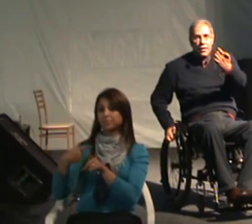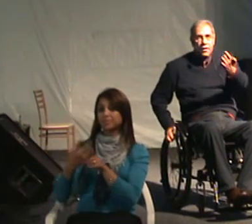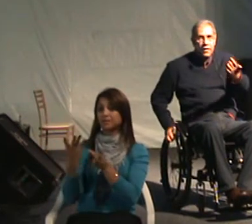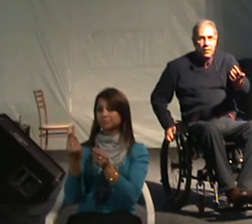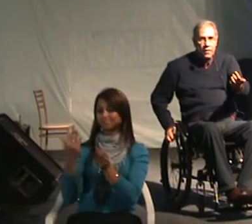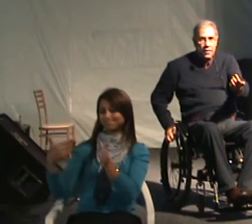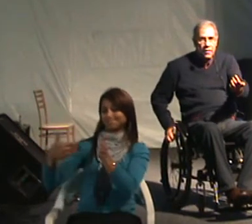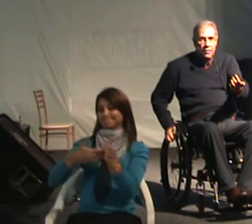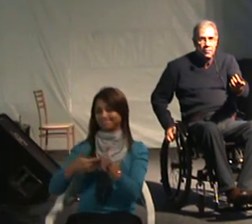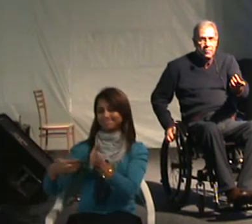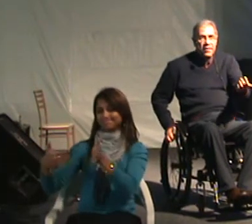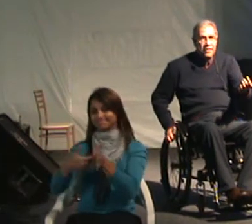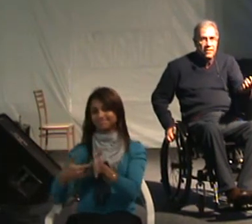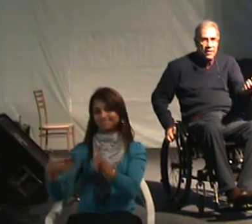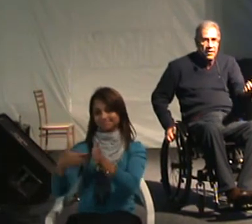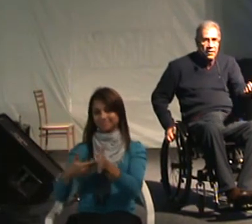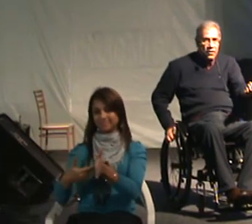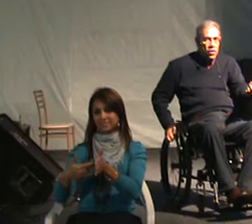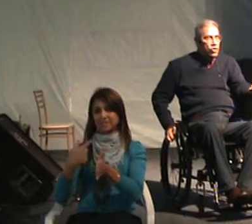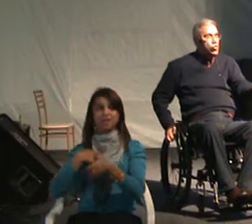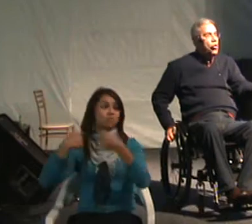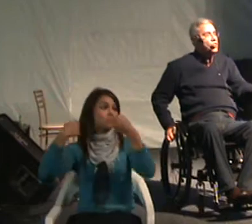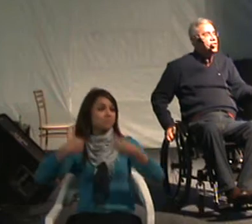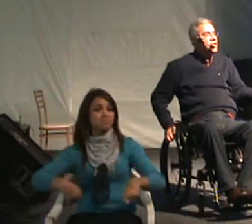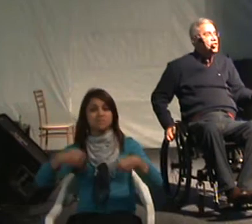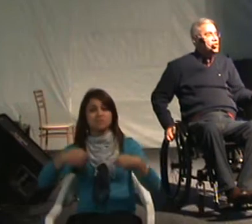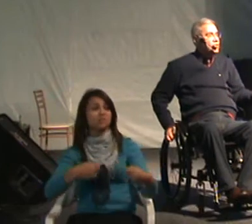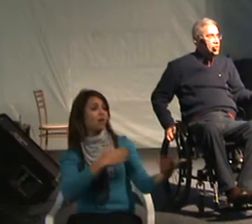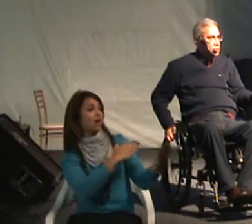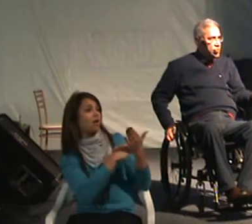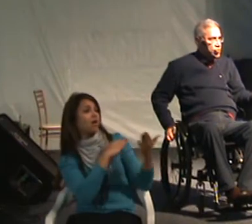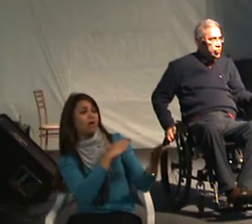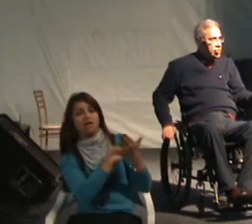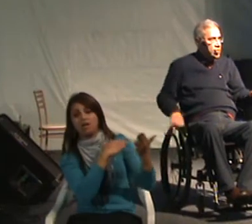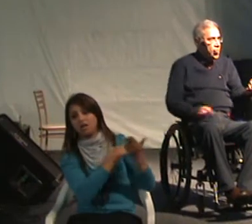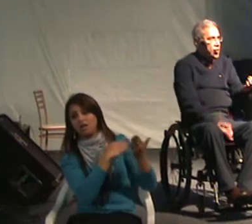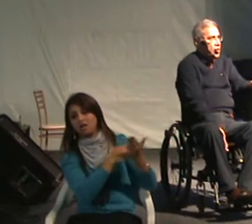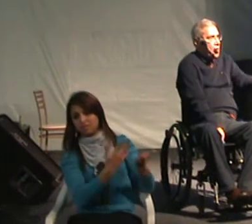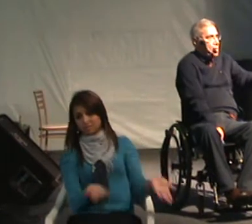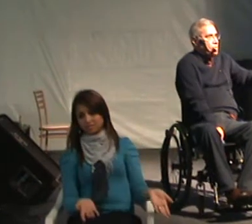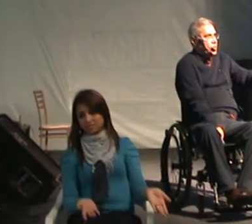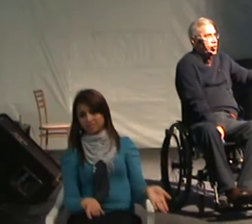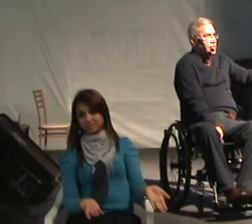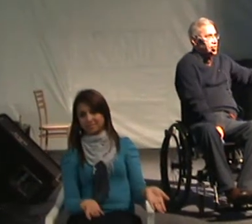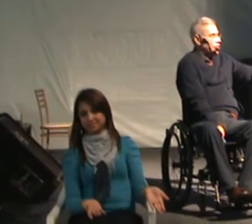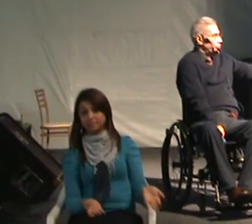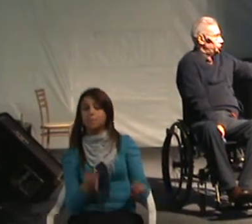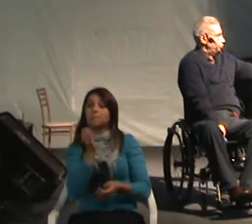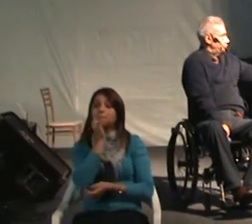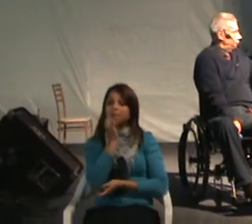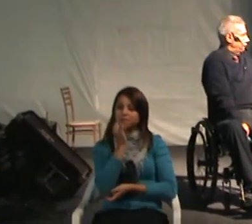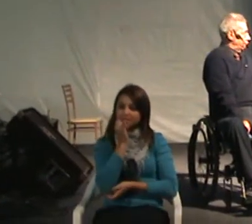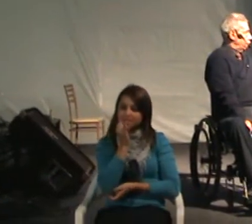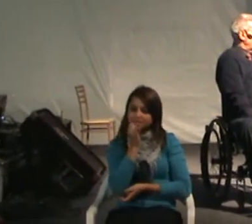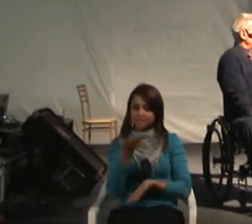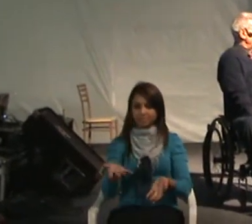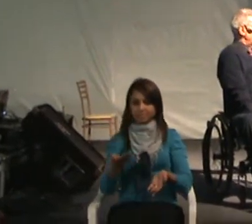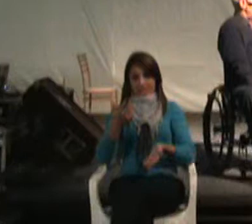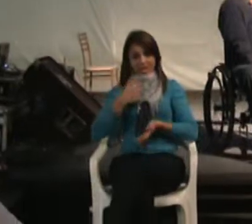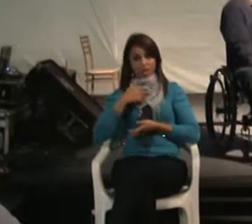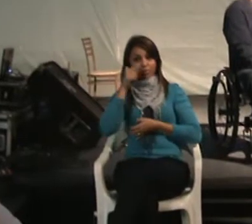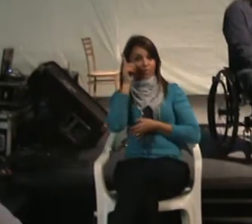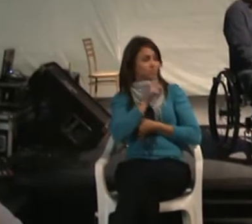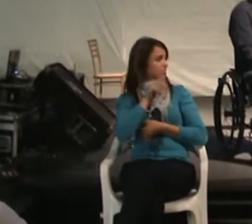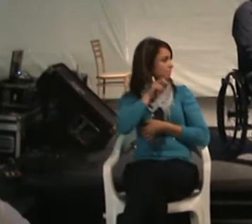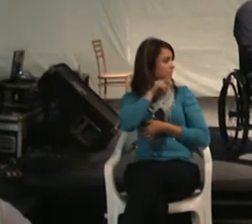precisar do auxílio das pessoas. Por exemplo, para eu me deslocar